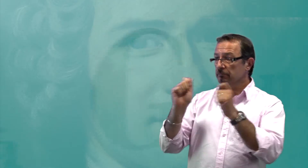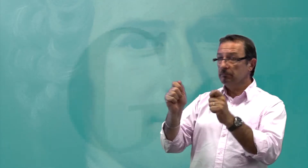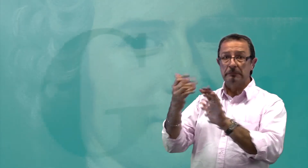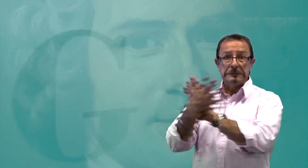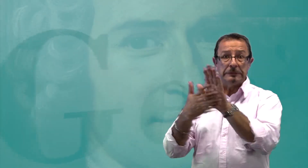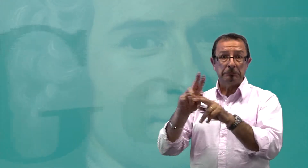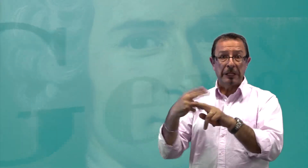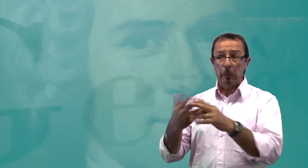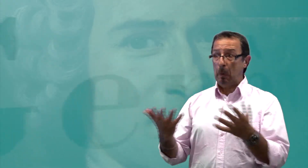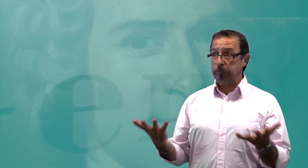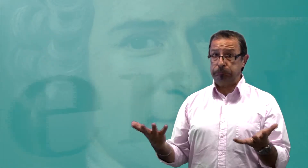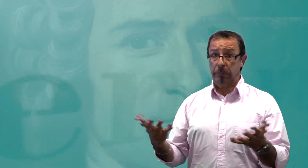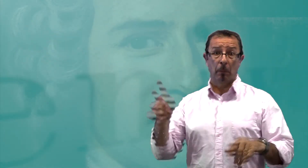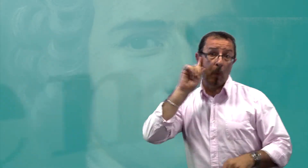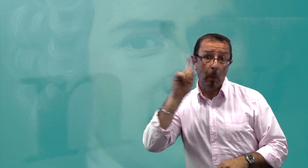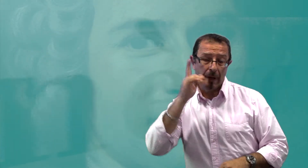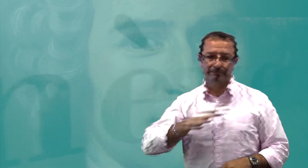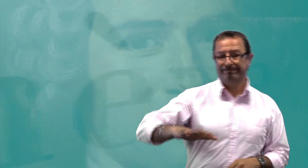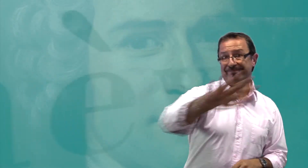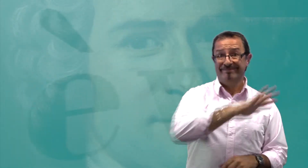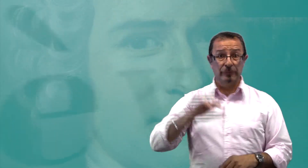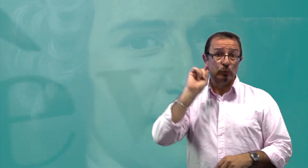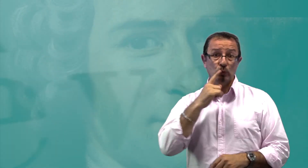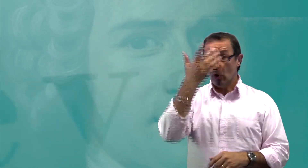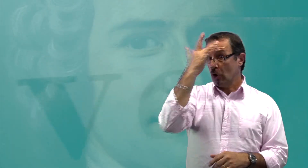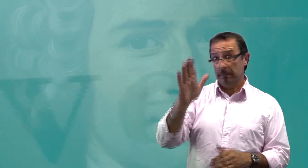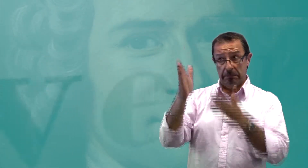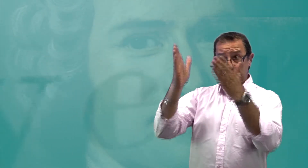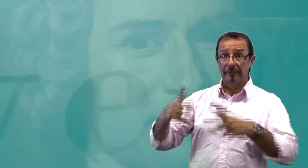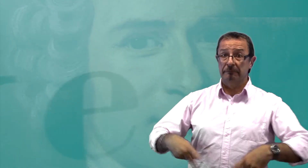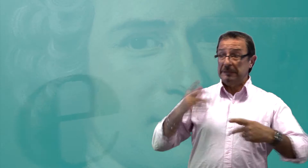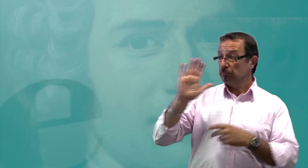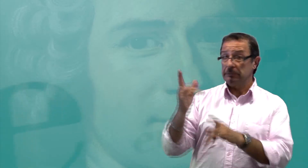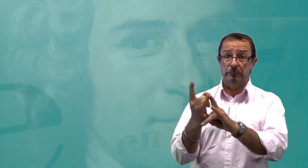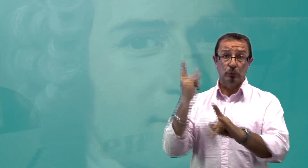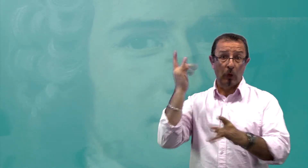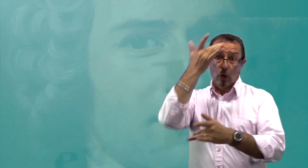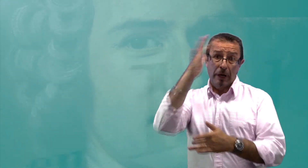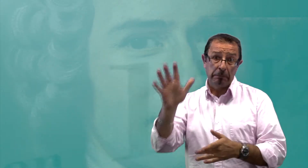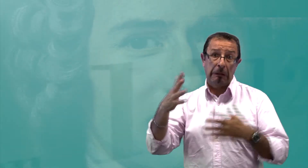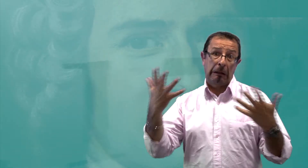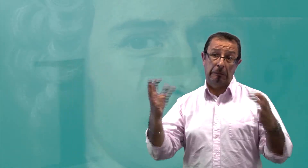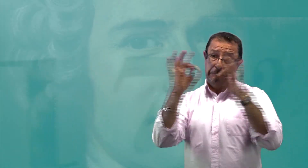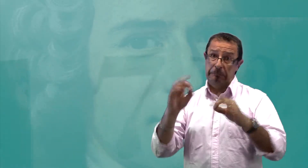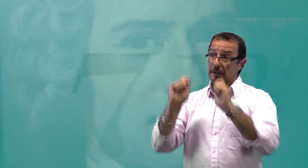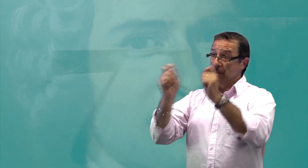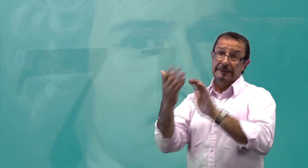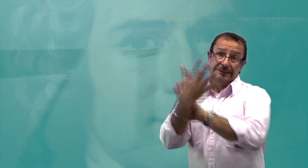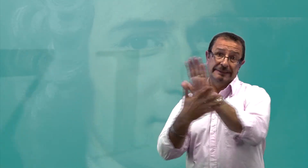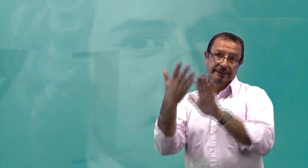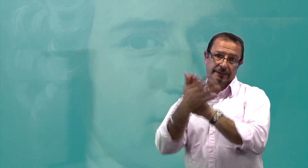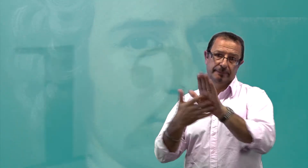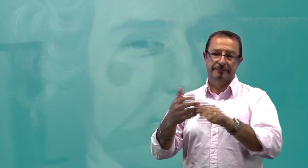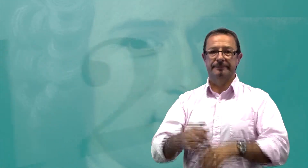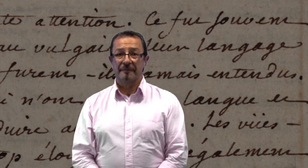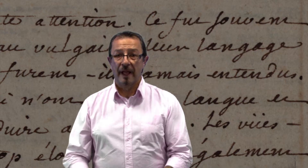Quel est son signe ? En fait, la communauté des Sourds ne le connaît pas. Personne de ce fait lui a donné un